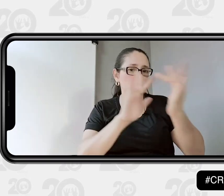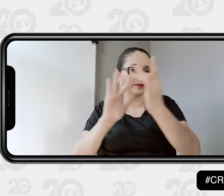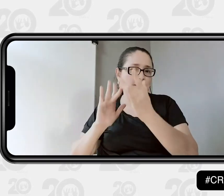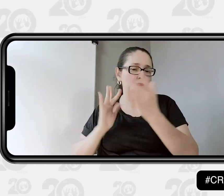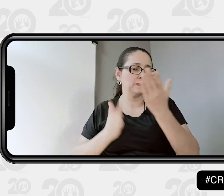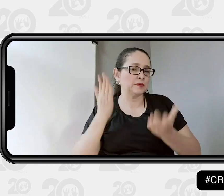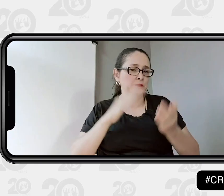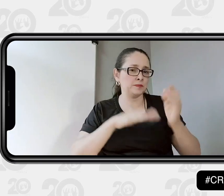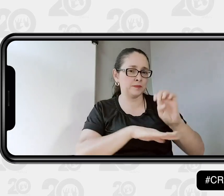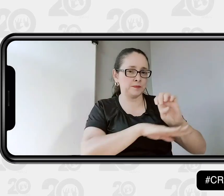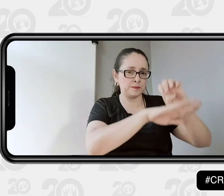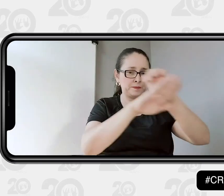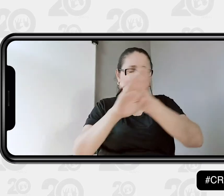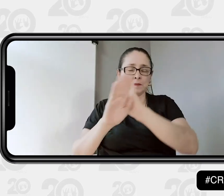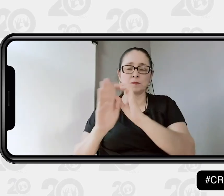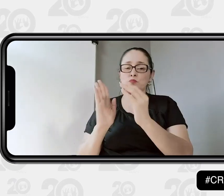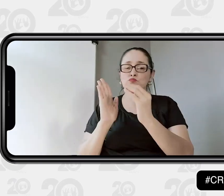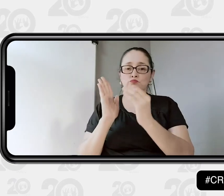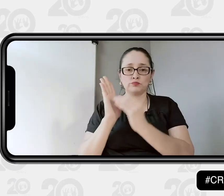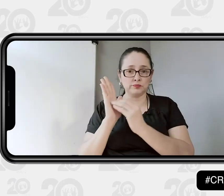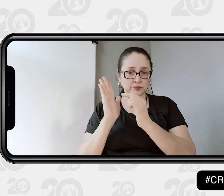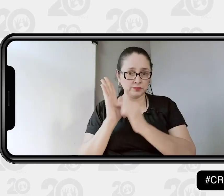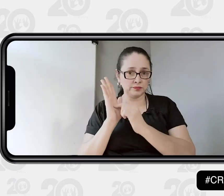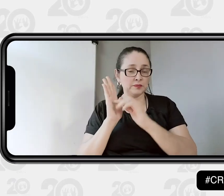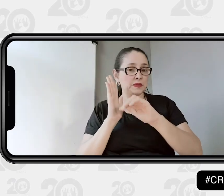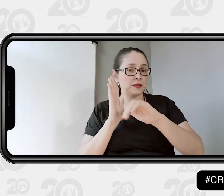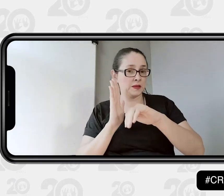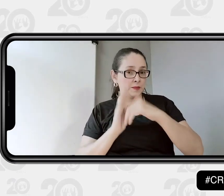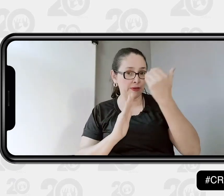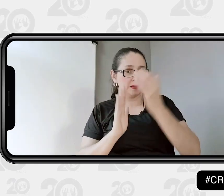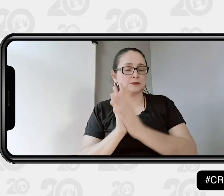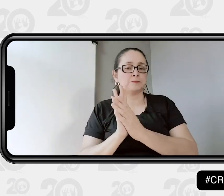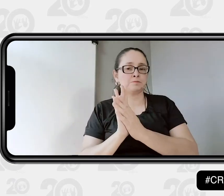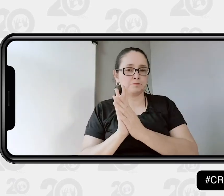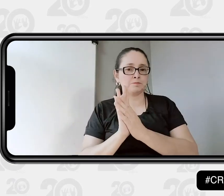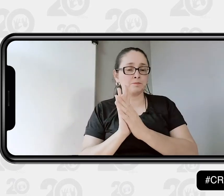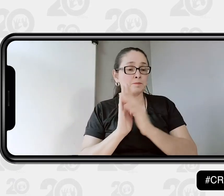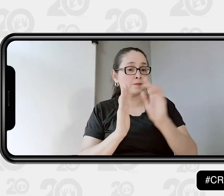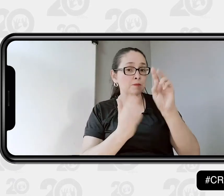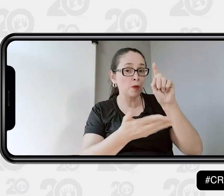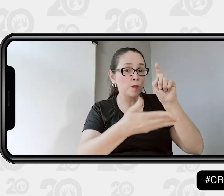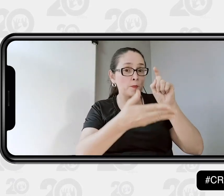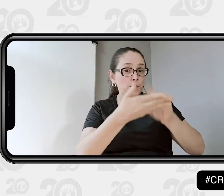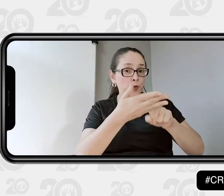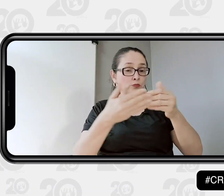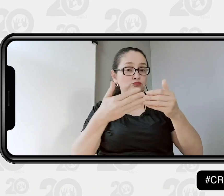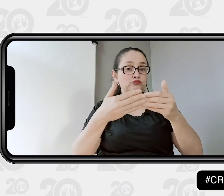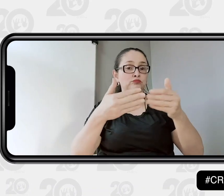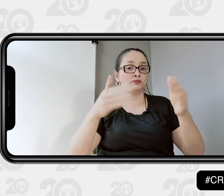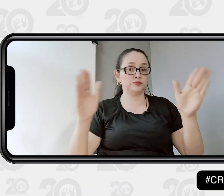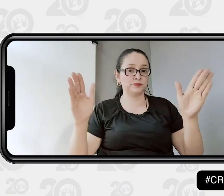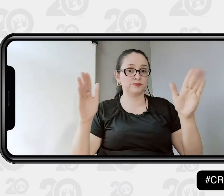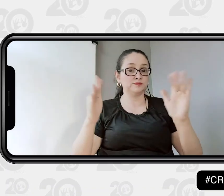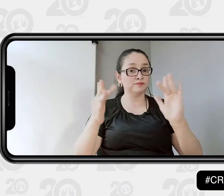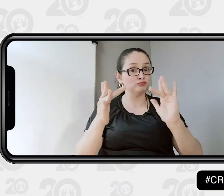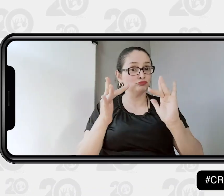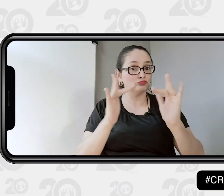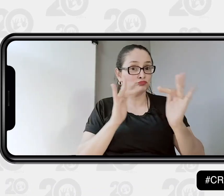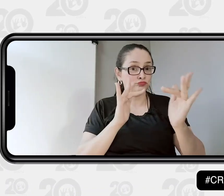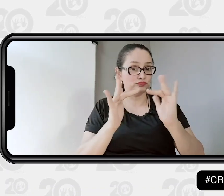Simplemente se entrega el número del contacto, dependiendo si es de una entidad también, y